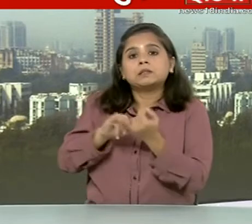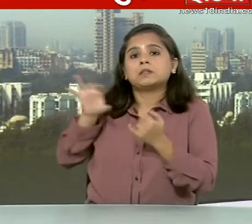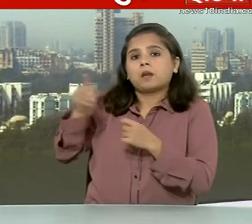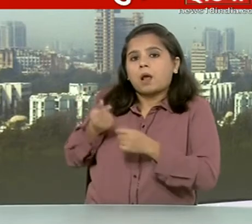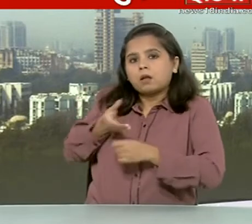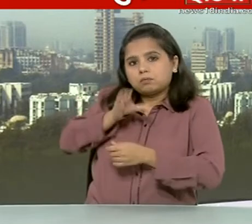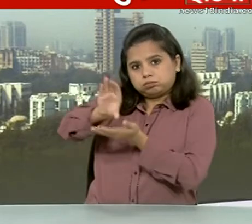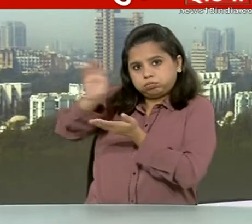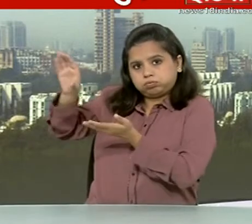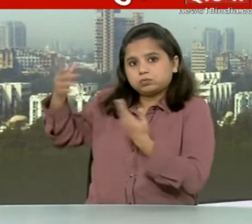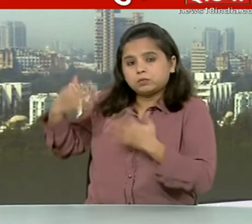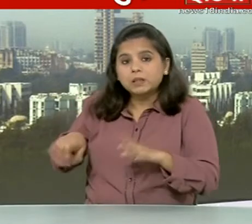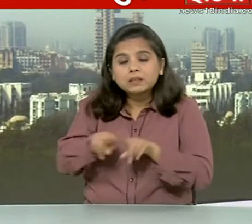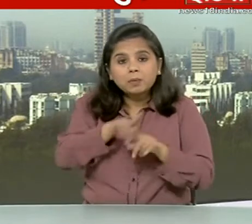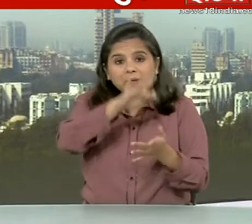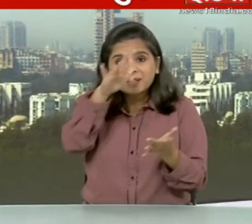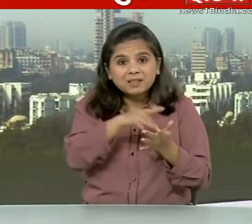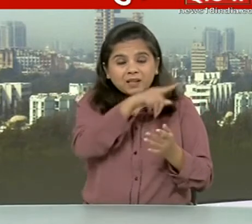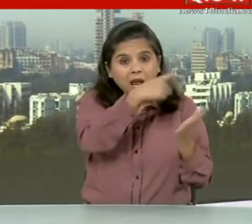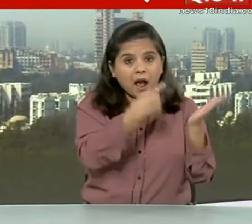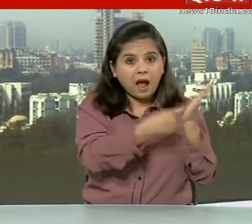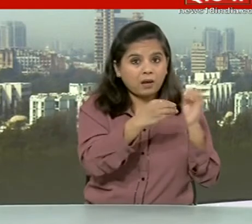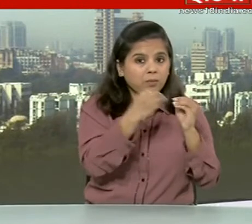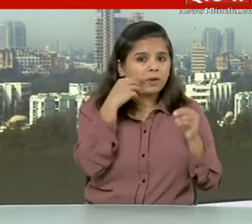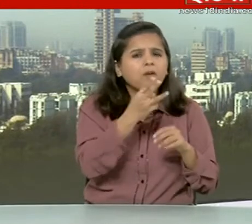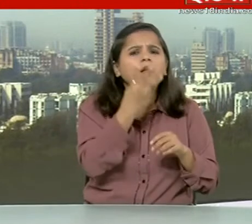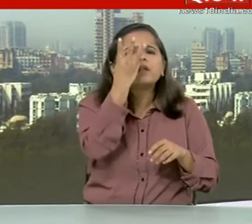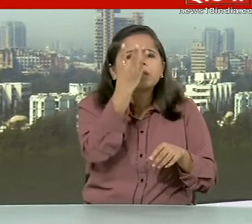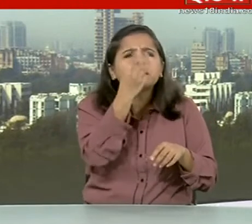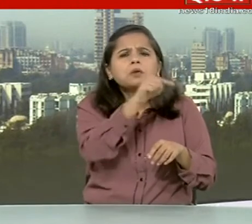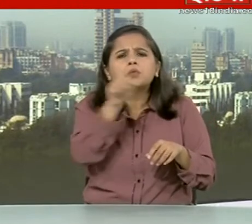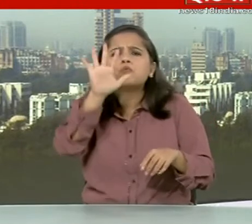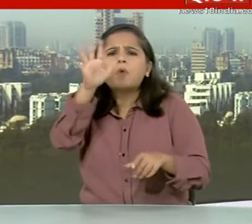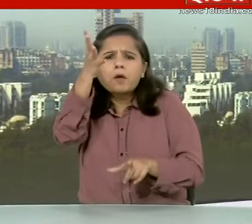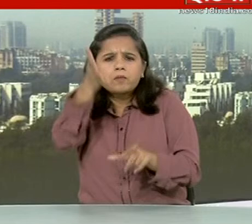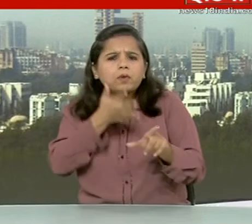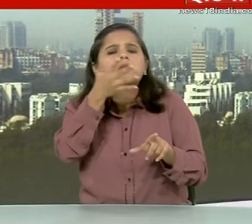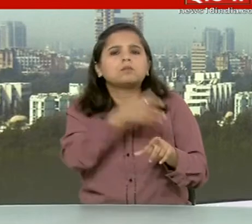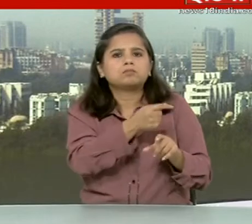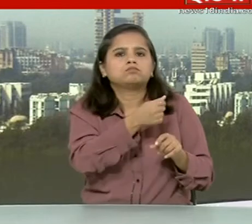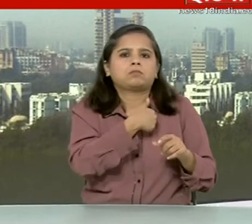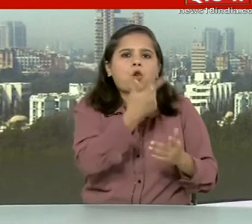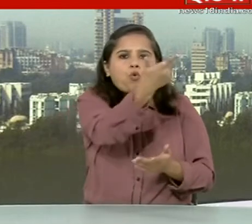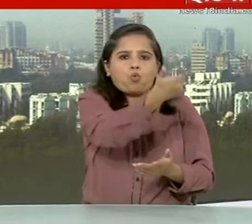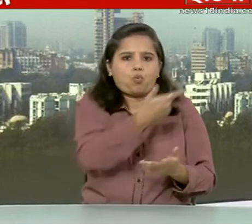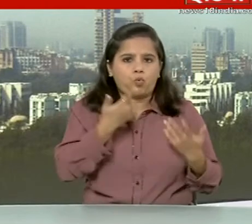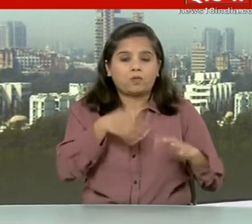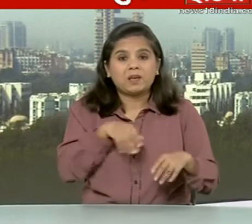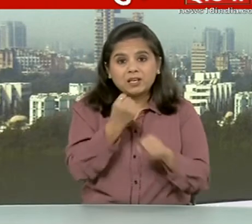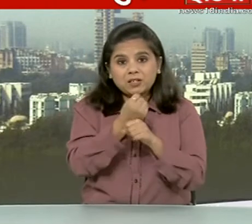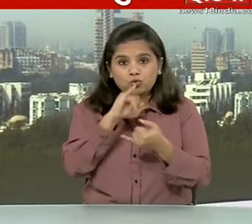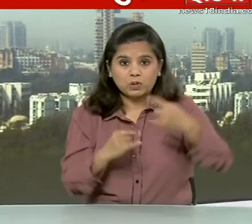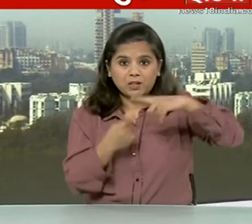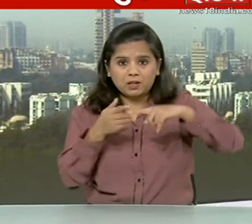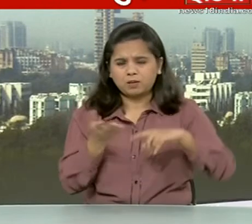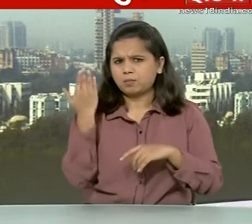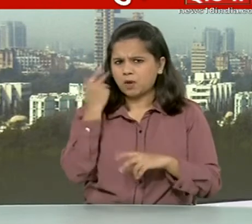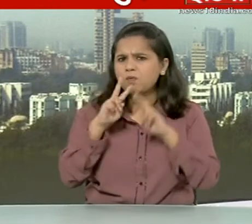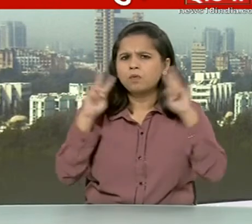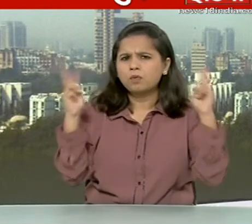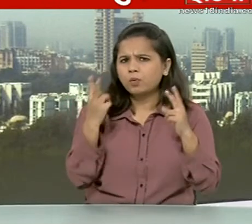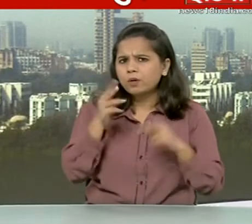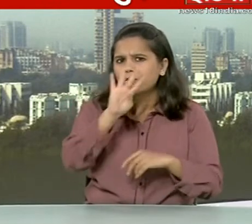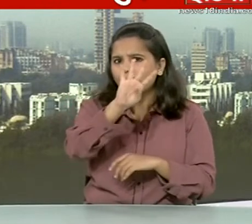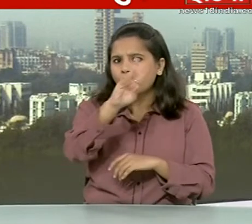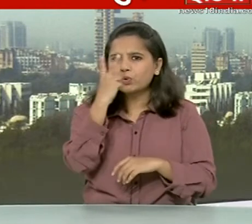वहीं केंद्रिय बैंक से 3-5 सालों के लिए कर्ज लिया जाएगा अभी इसी महीने GST परिशत की 42 वी